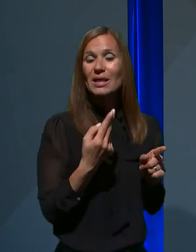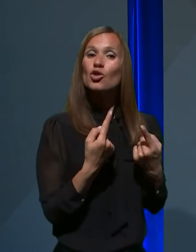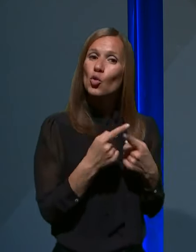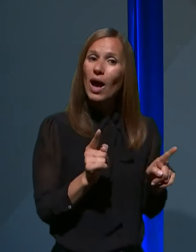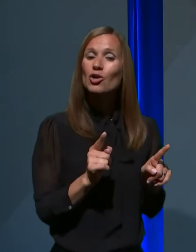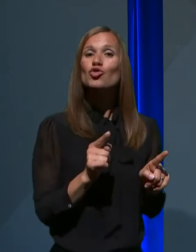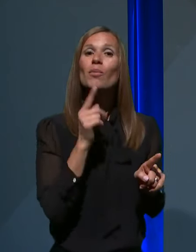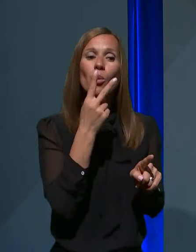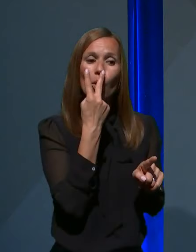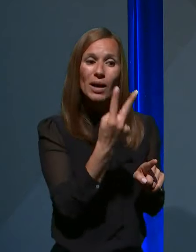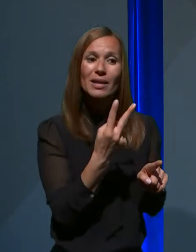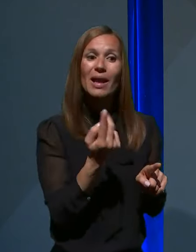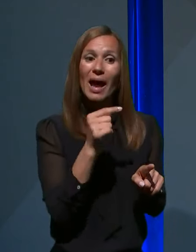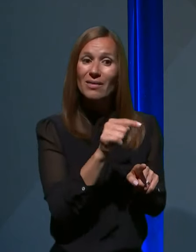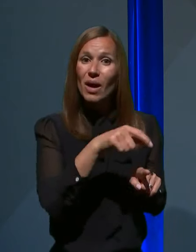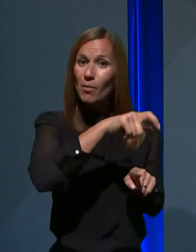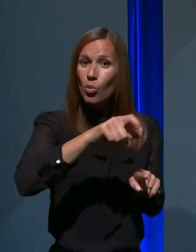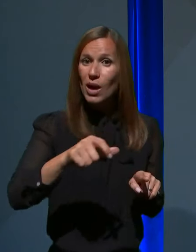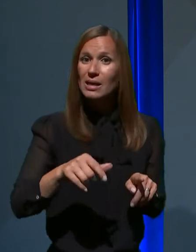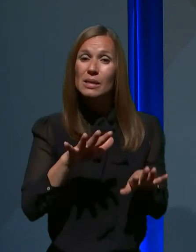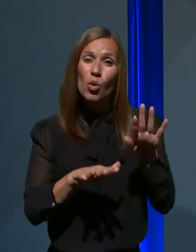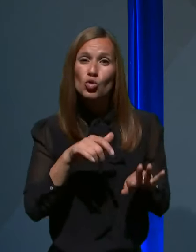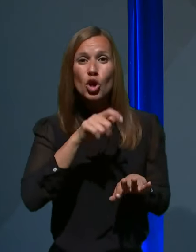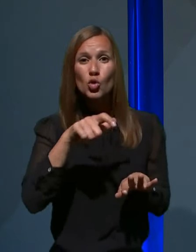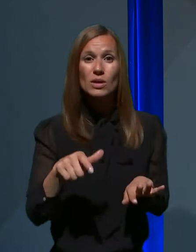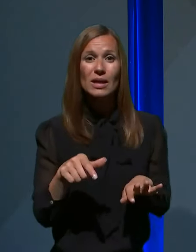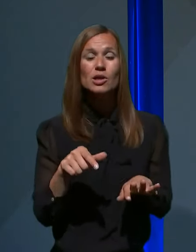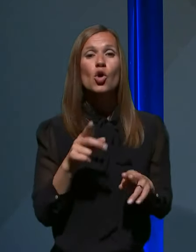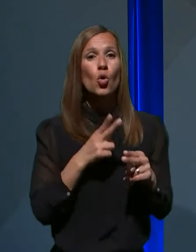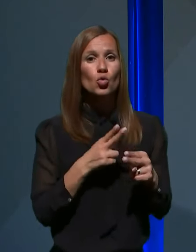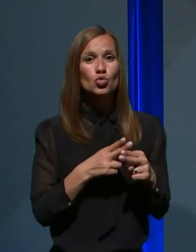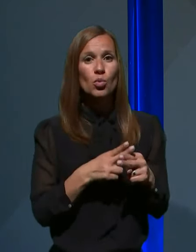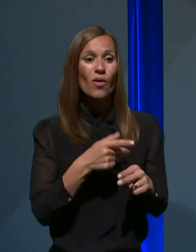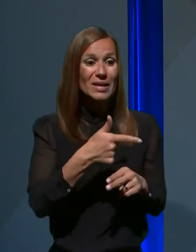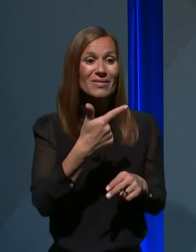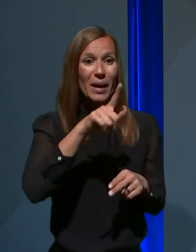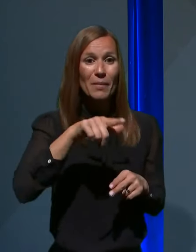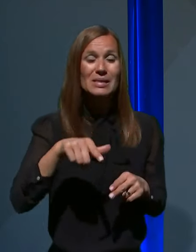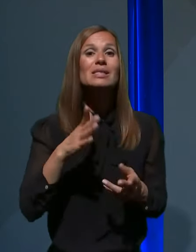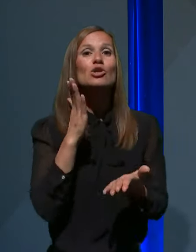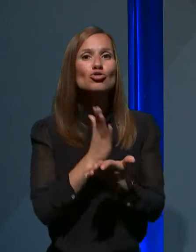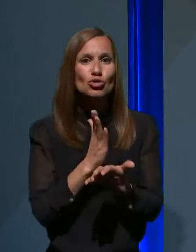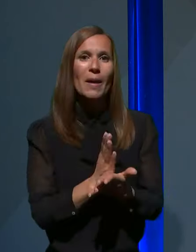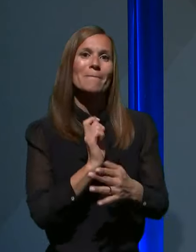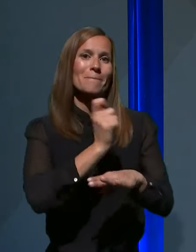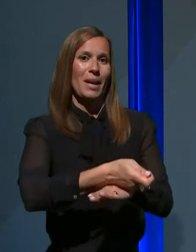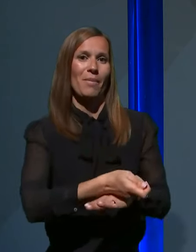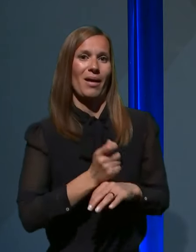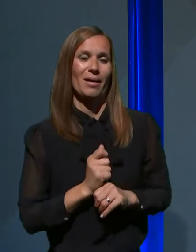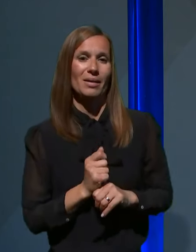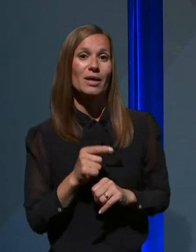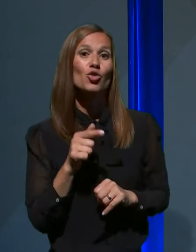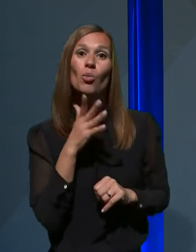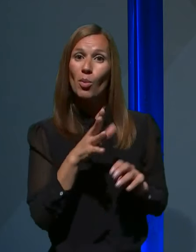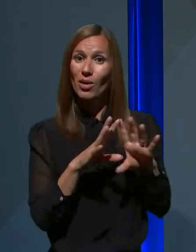ali so v tej populaciji morda ljudje, ki so okužbo v teh dvesih mesecih že preboleli. To pa bomo naredili